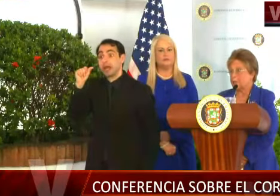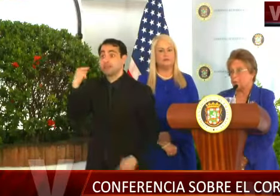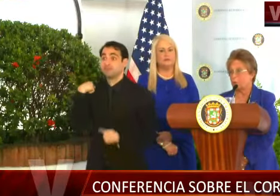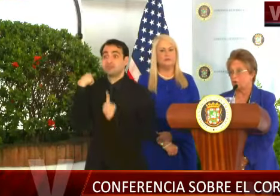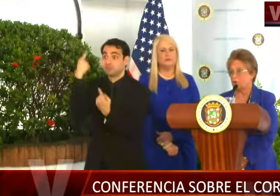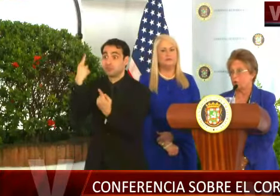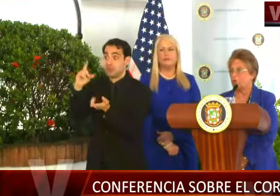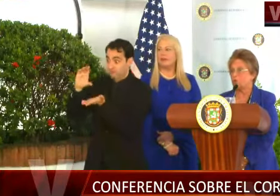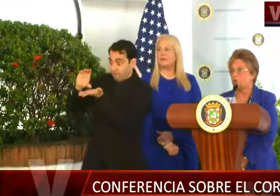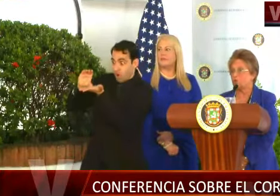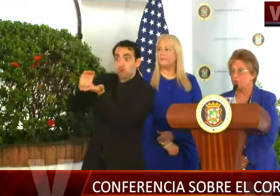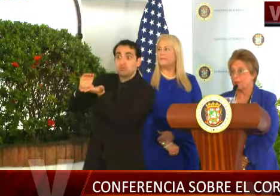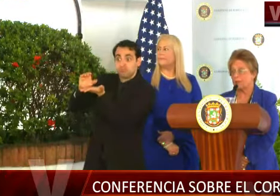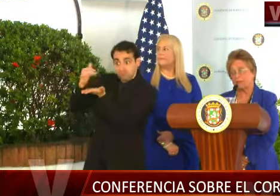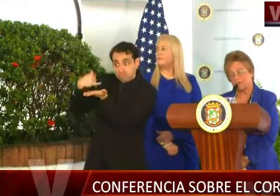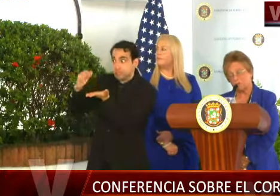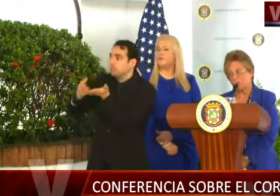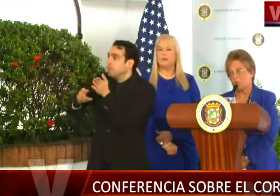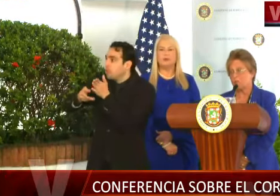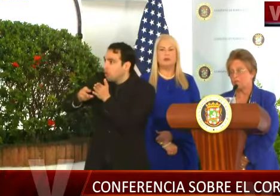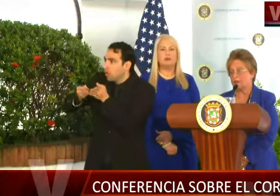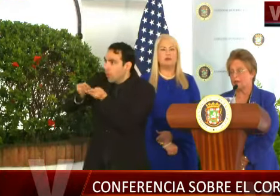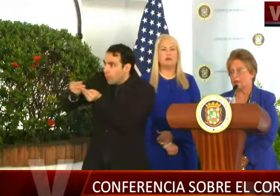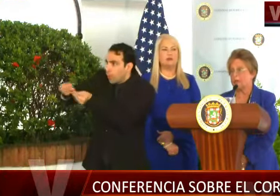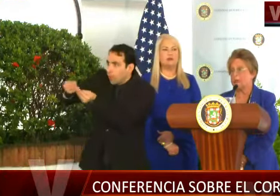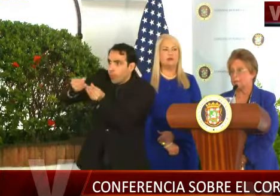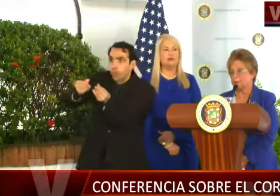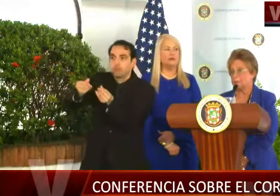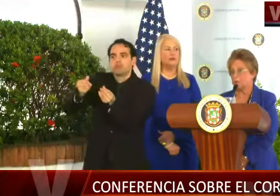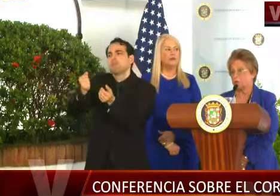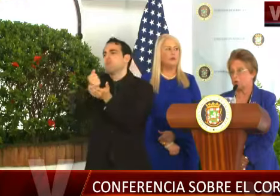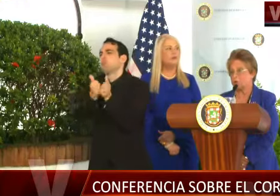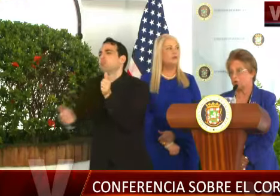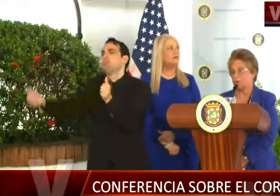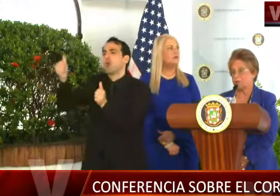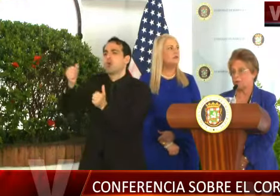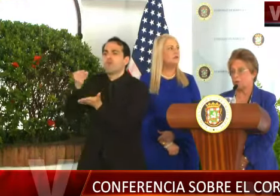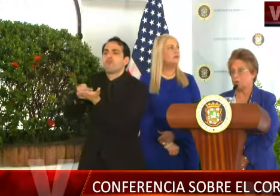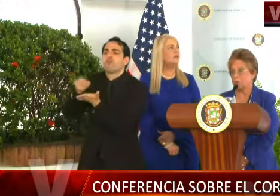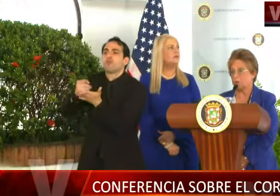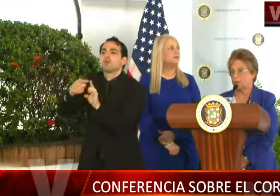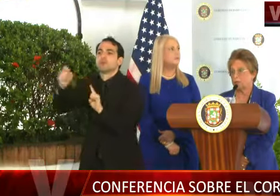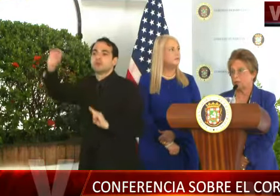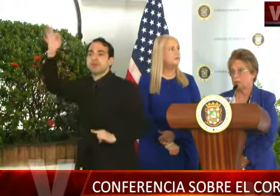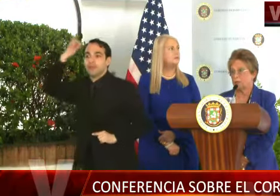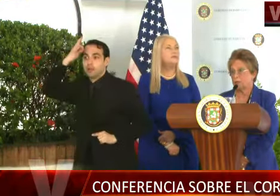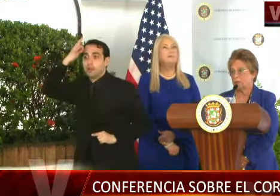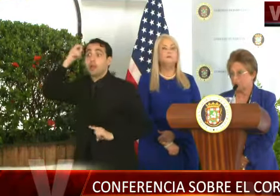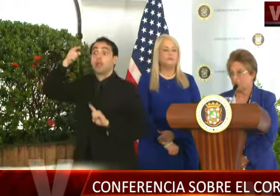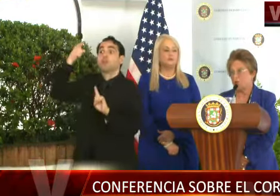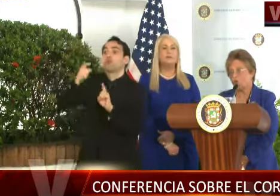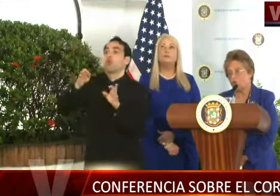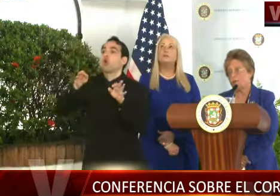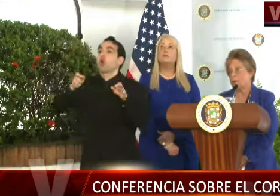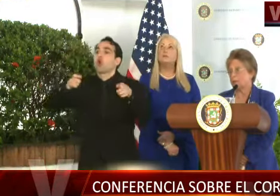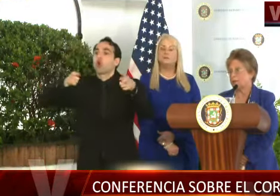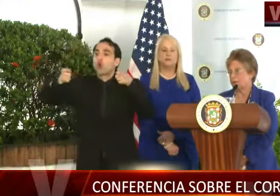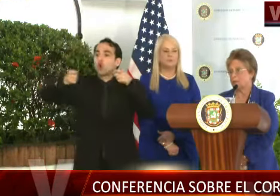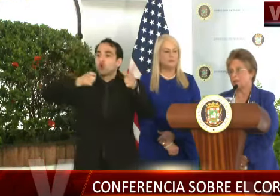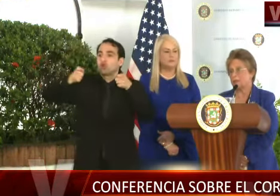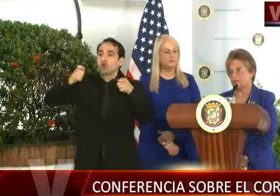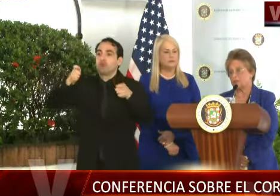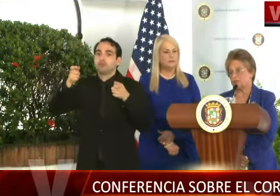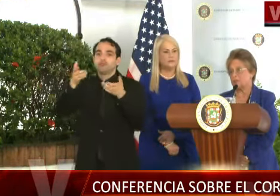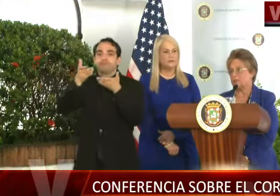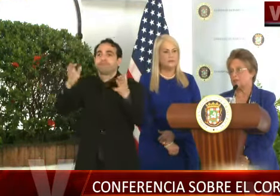Y hay fondos constantes, casi todos federales, para el programa de control de vectores. Y eso cubre